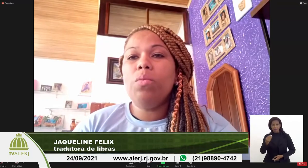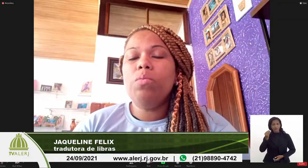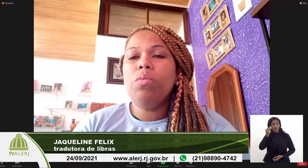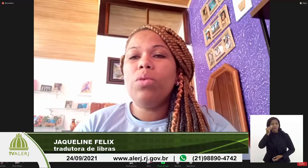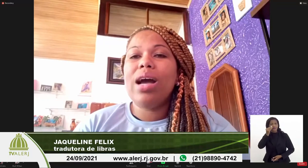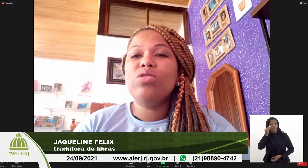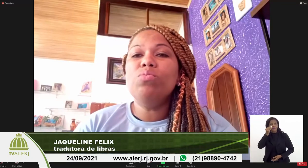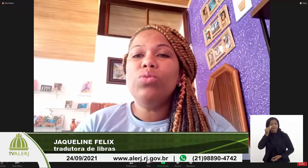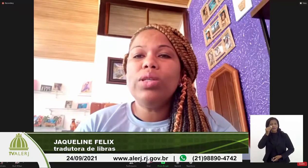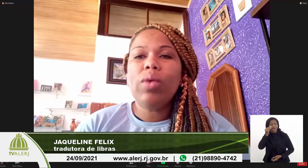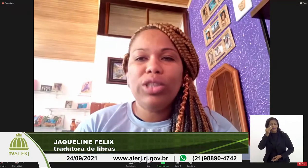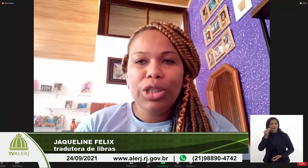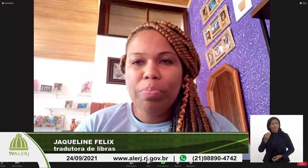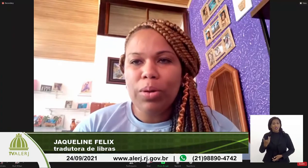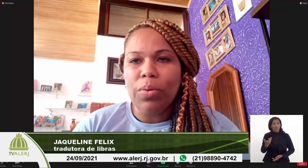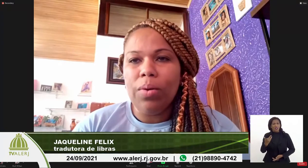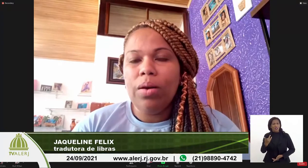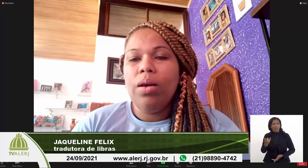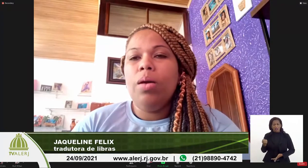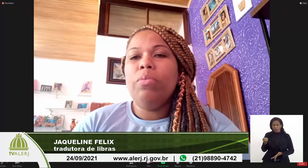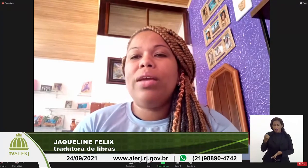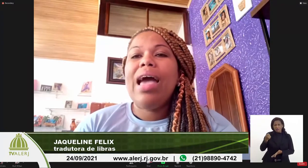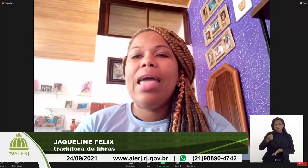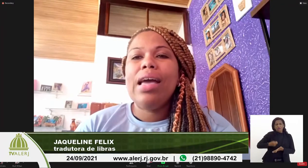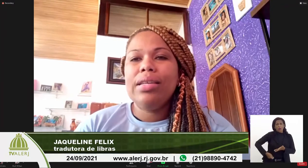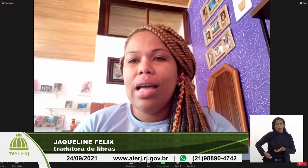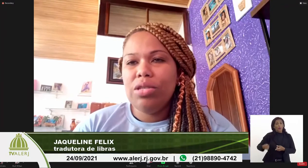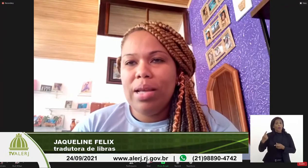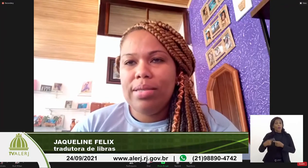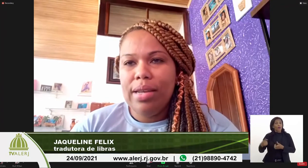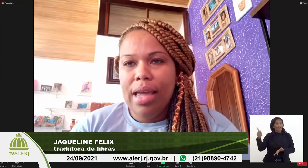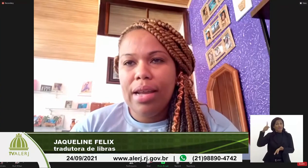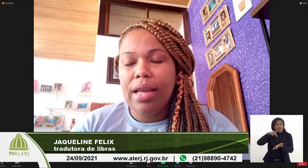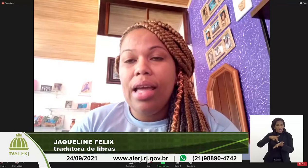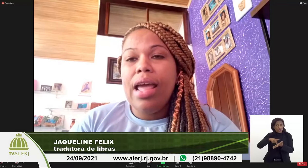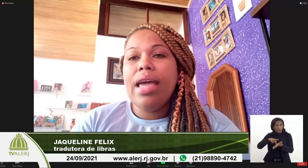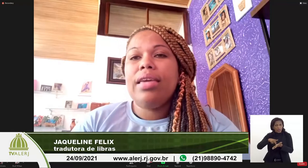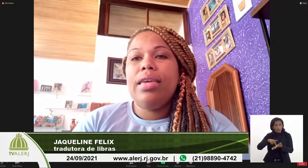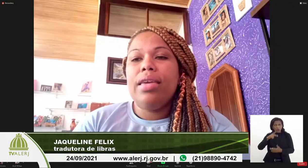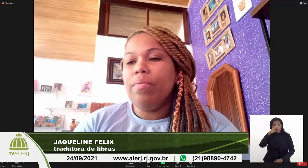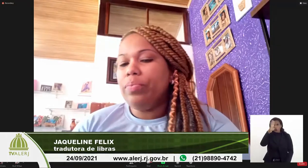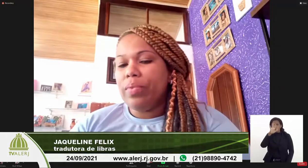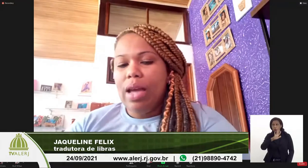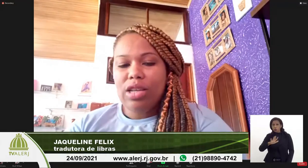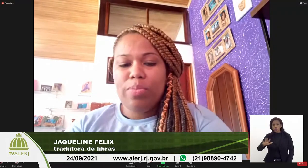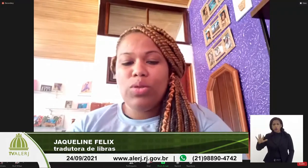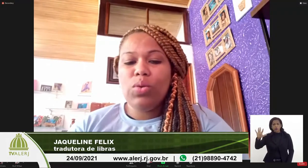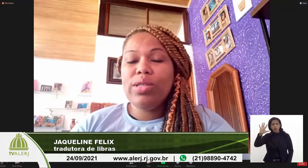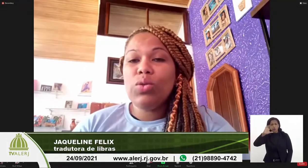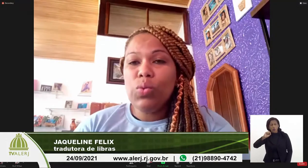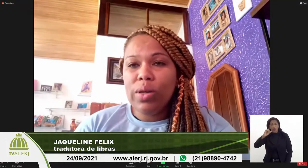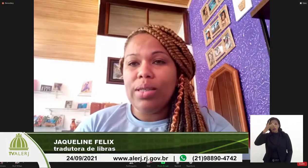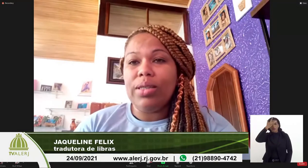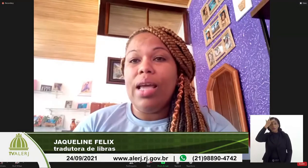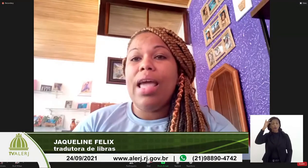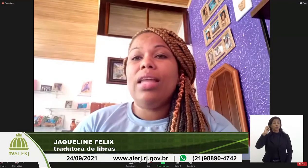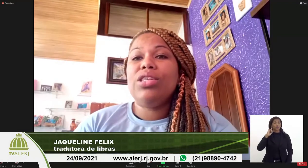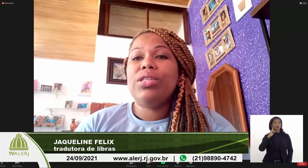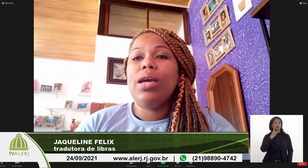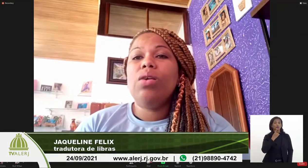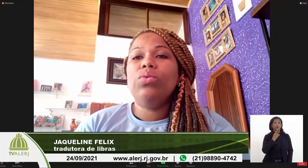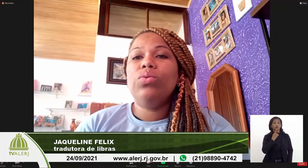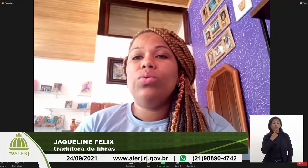é um caso muito atípico, porque a realidade brasileira é que as pessoas surdas,